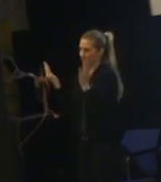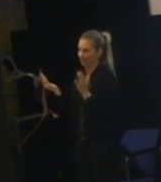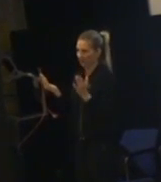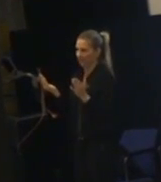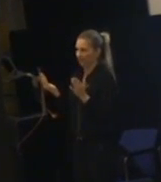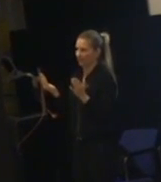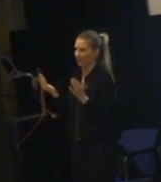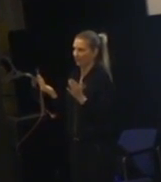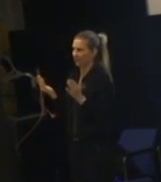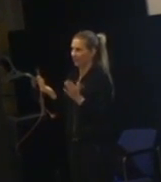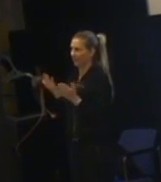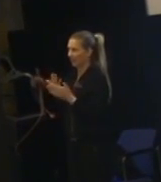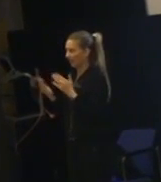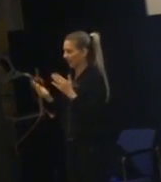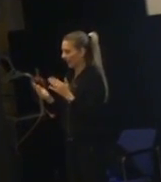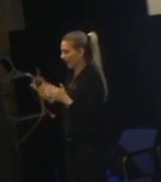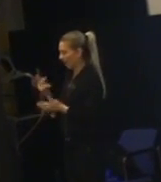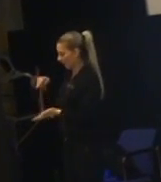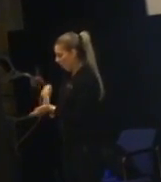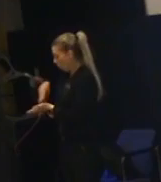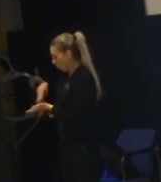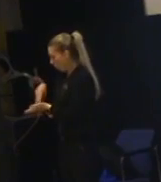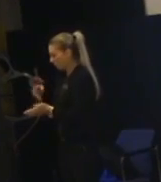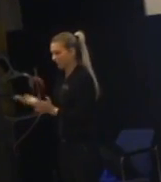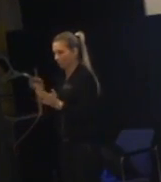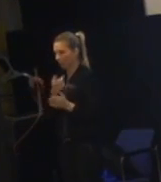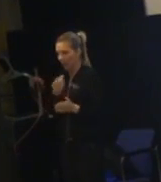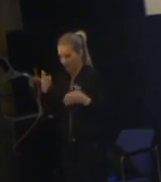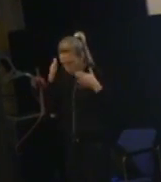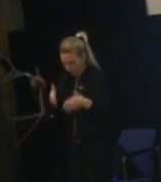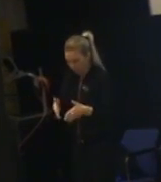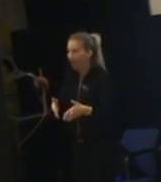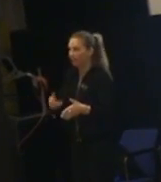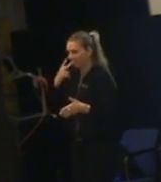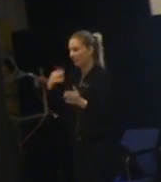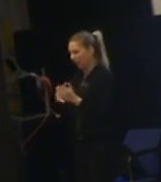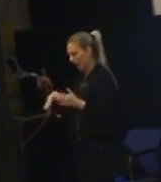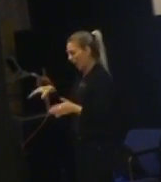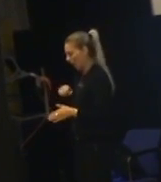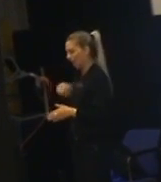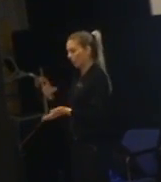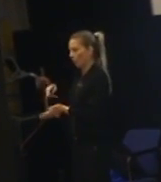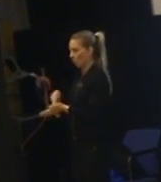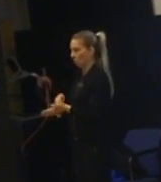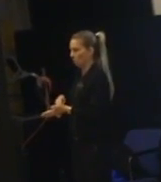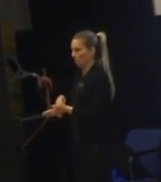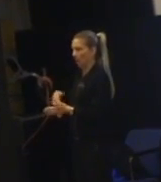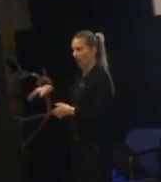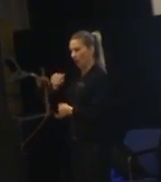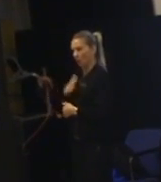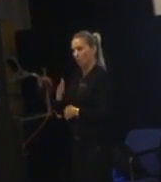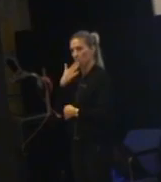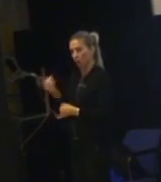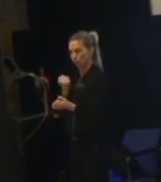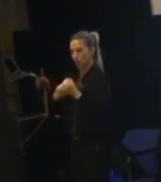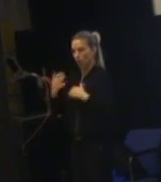hoppmattan, studsmattan när andra ska försöka koncentrera sig. Utan man ser till att alla får göra det där. Det är ingen som mår dåligt av att röra på kroppen. Det är